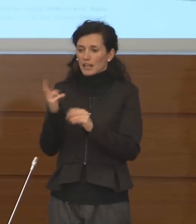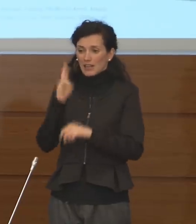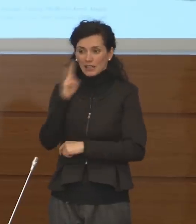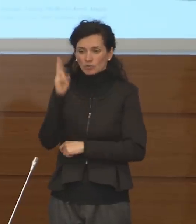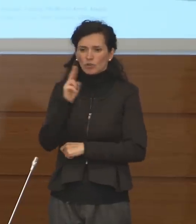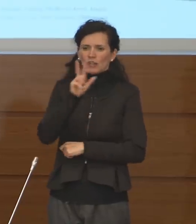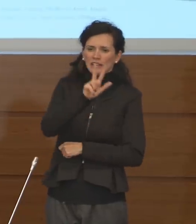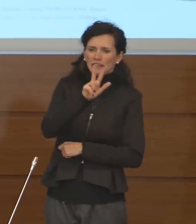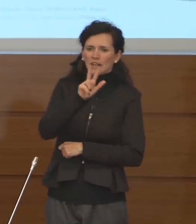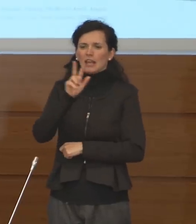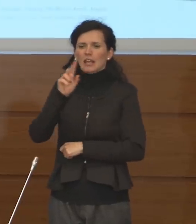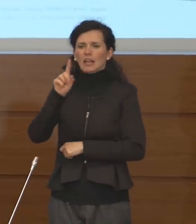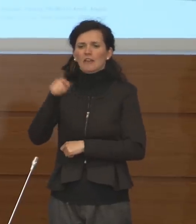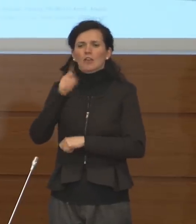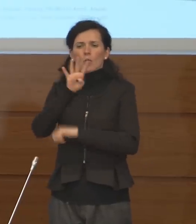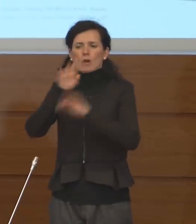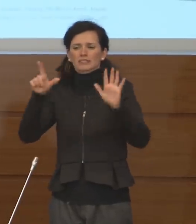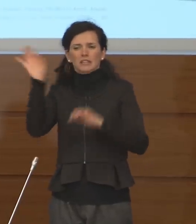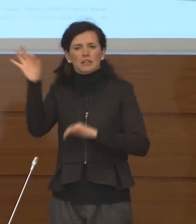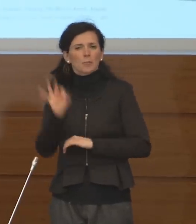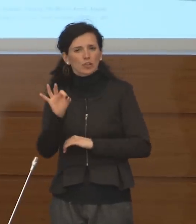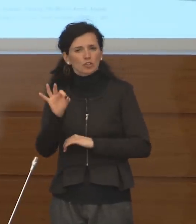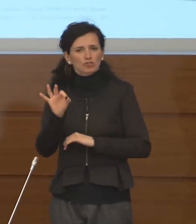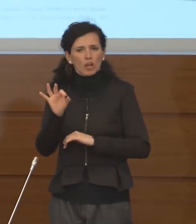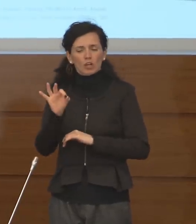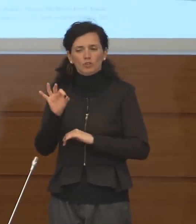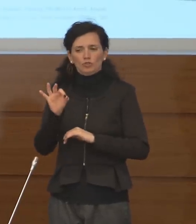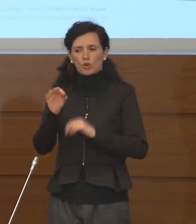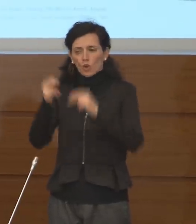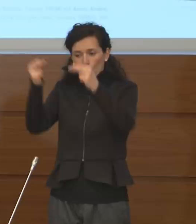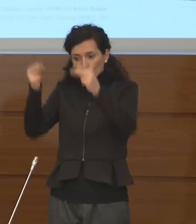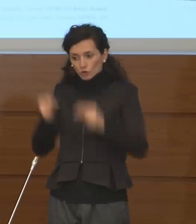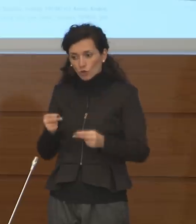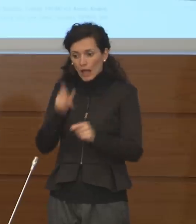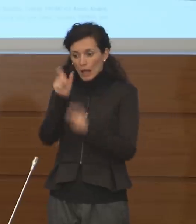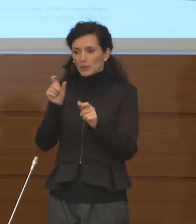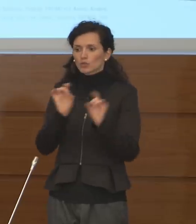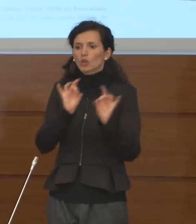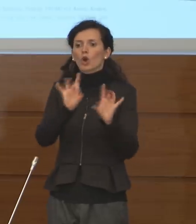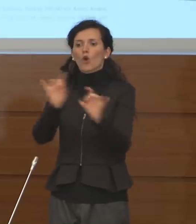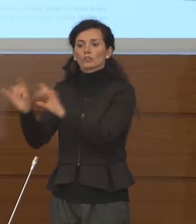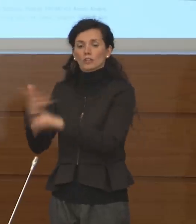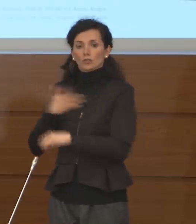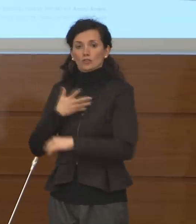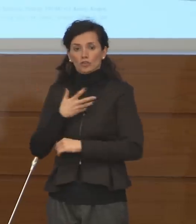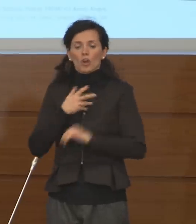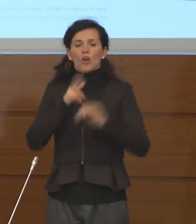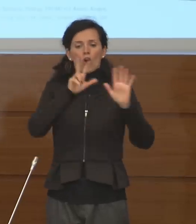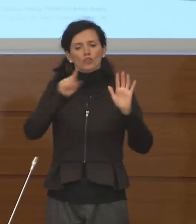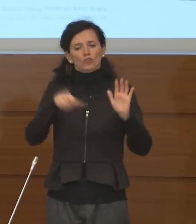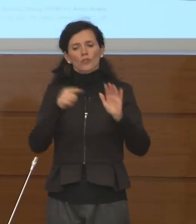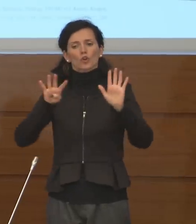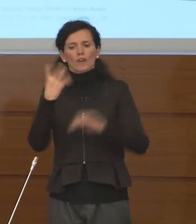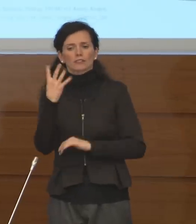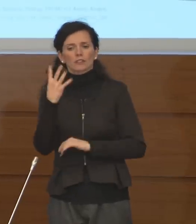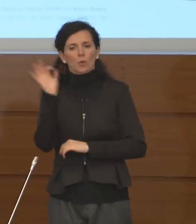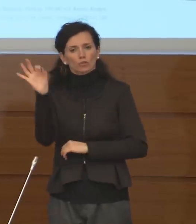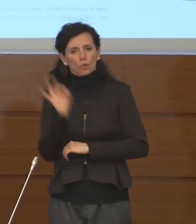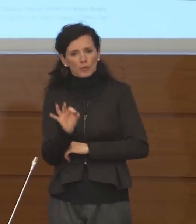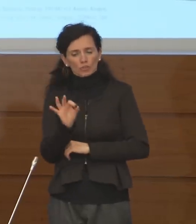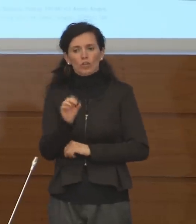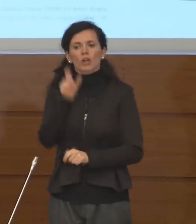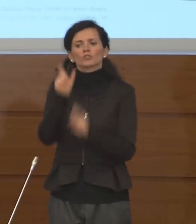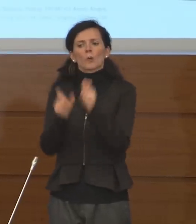% del totale delle persone che sono contagiate dal virus, come l'8,94% del totale delle